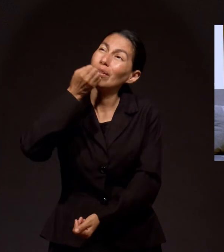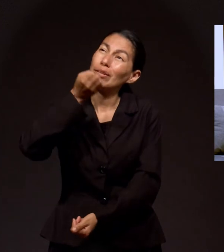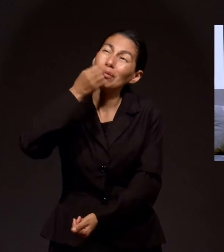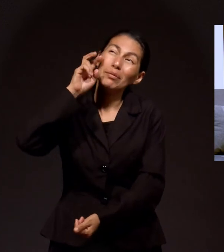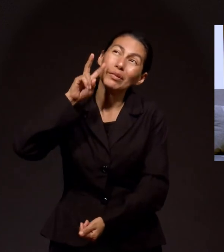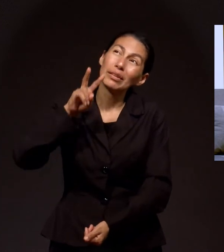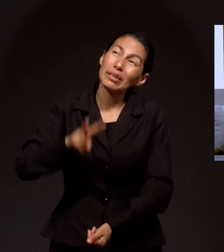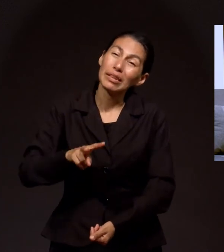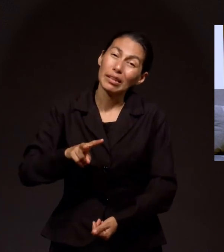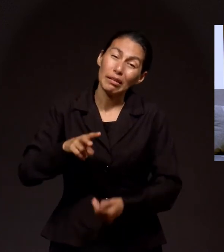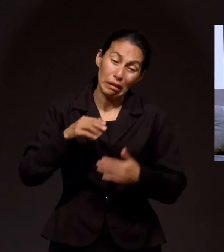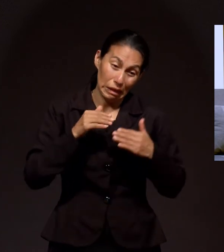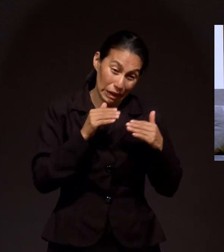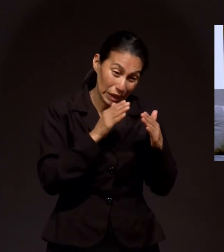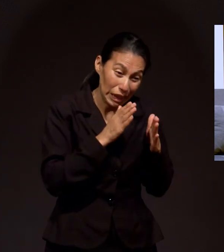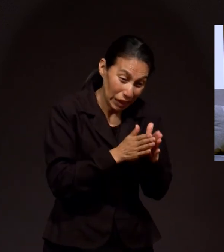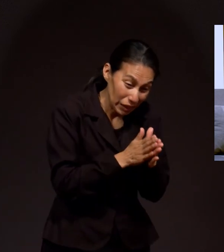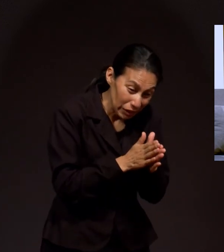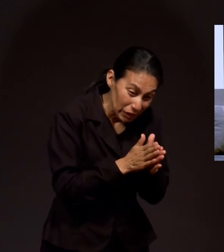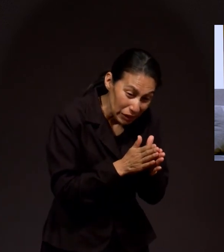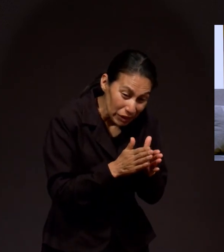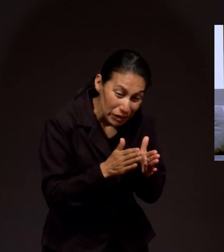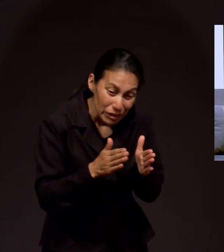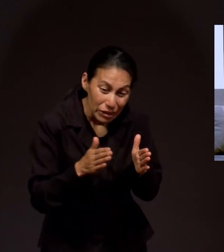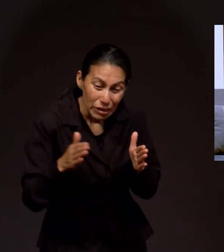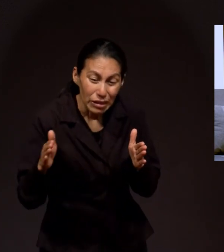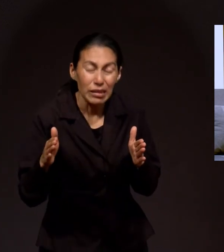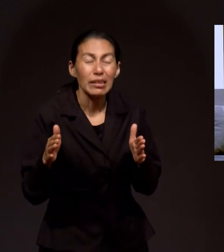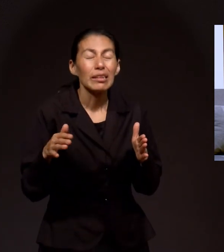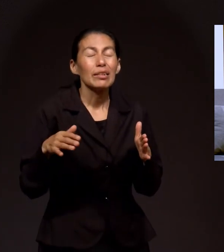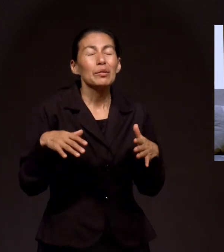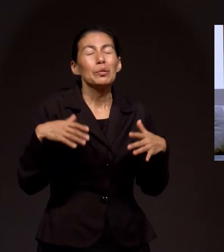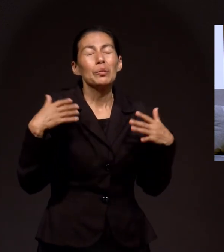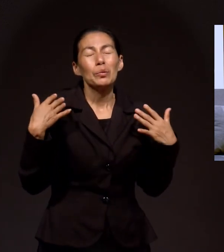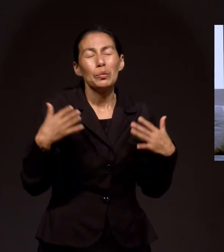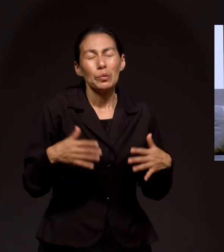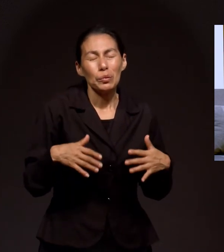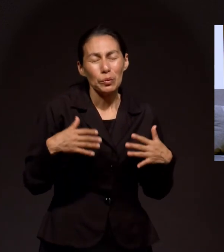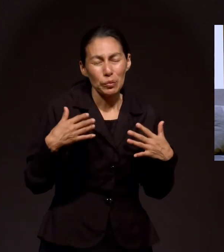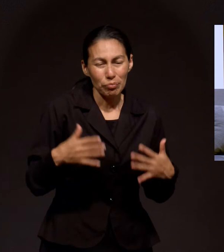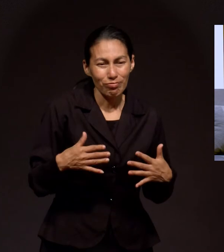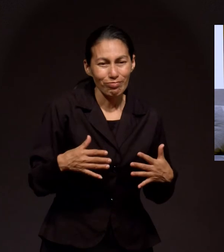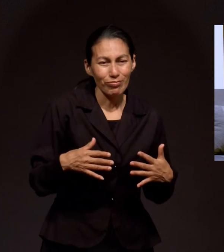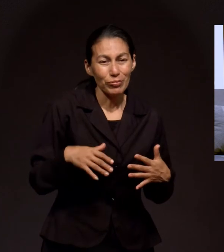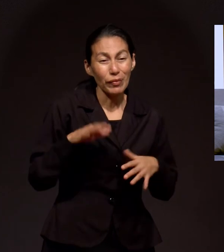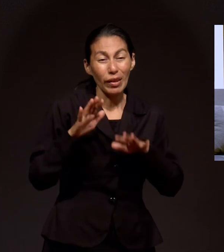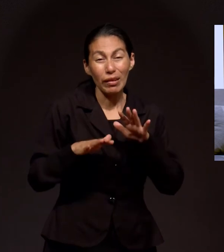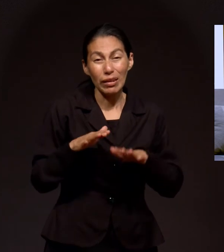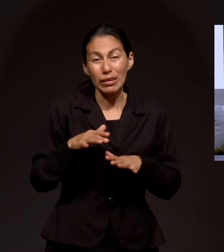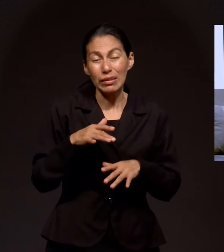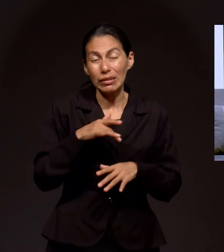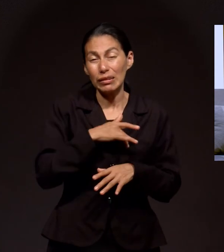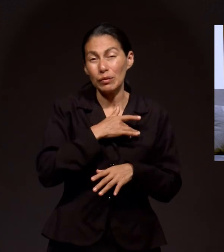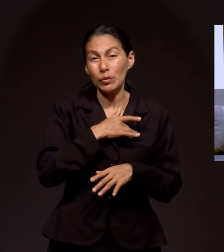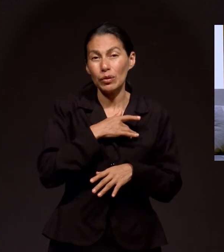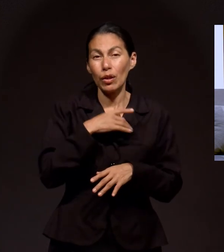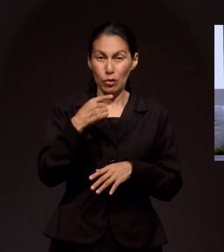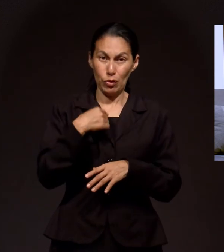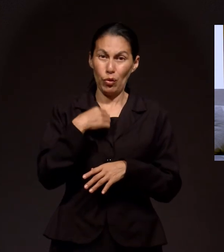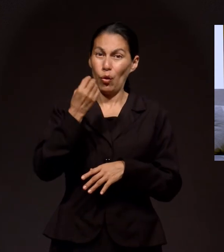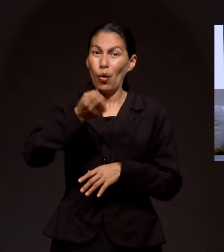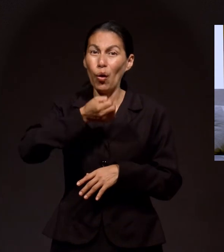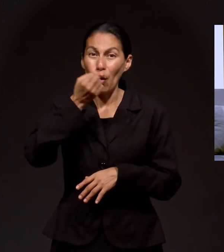Y de ahí para allá hay algo importante. Yo quiero que lo tengamos claro. A veces creemos que solamente por orar